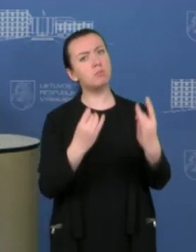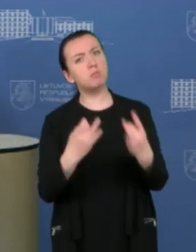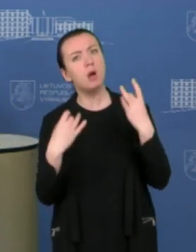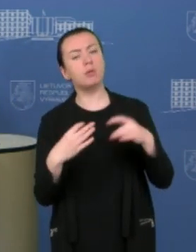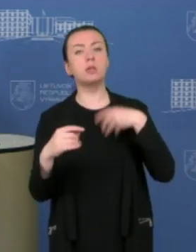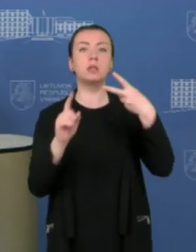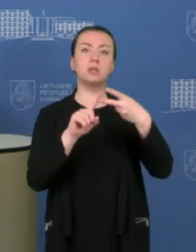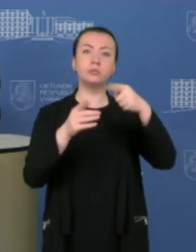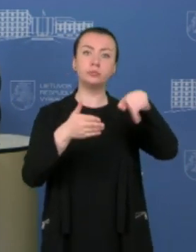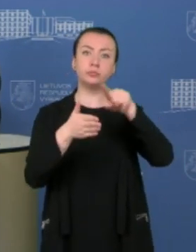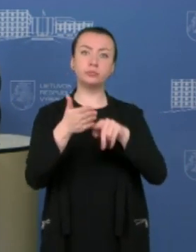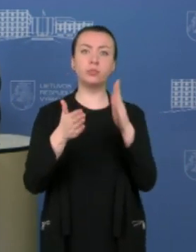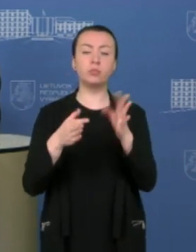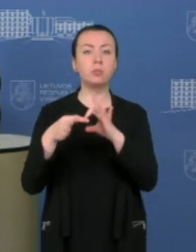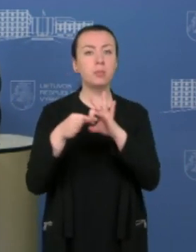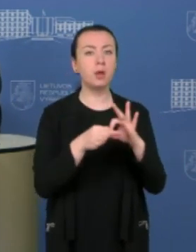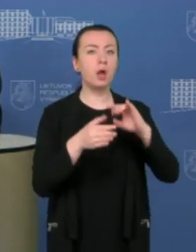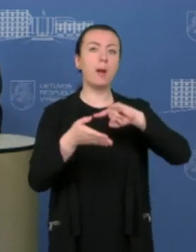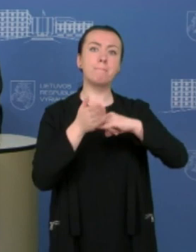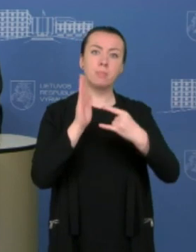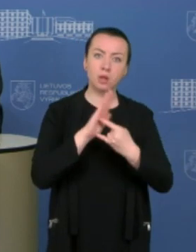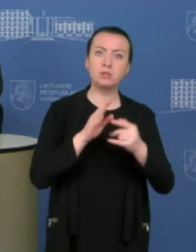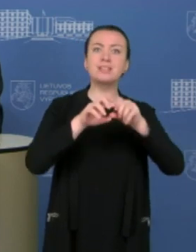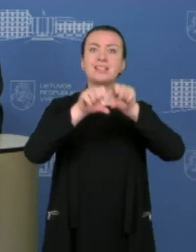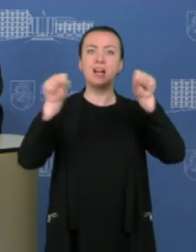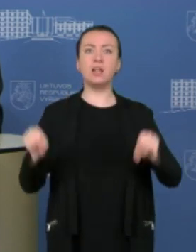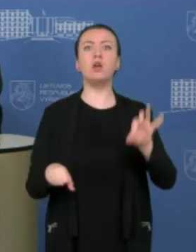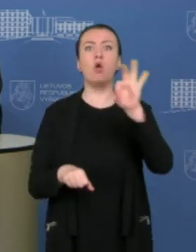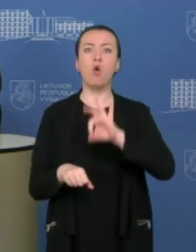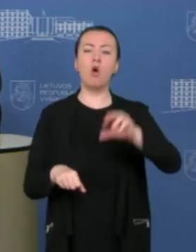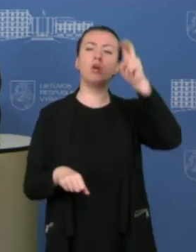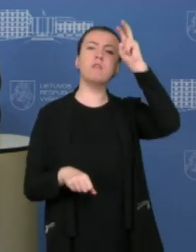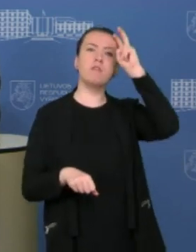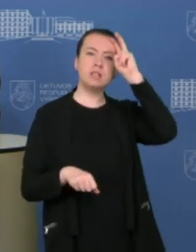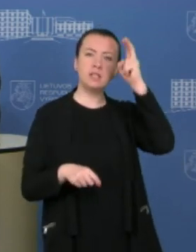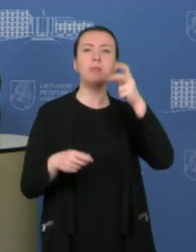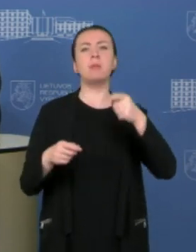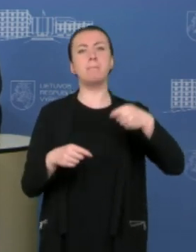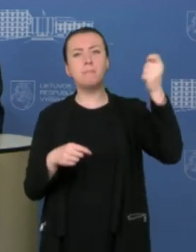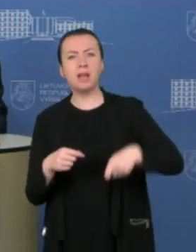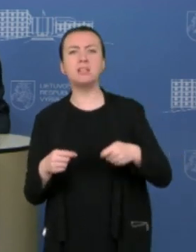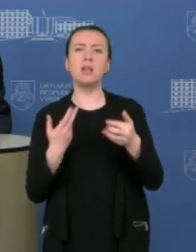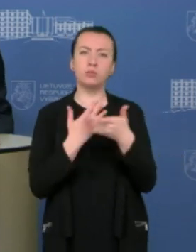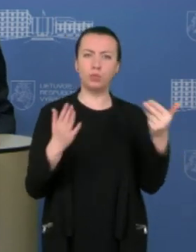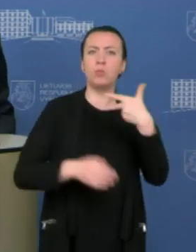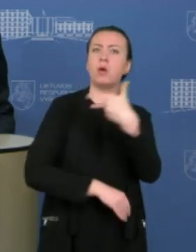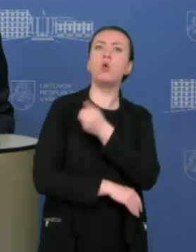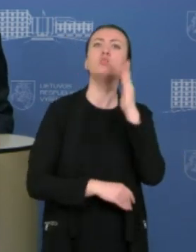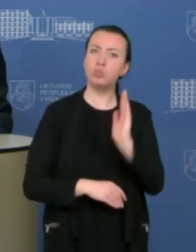Ir kitas klausimas būtų, ar numatytas strategija dėl šalies vadovų lyderių skiepijimo nuo koronaviruso?